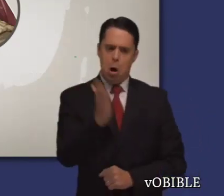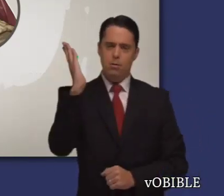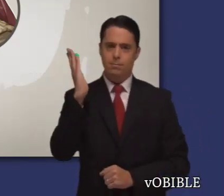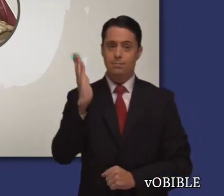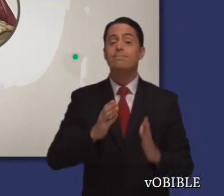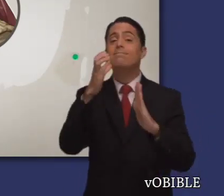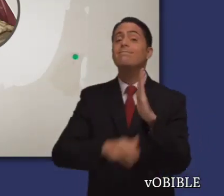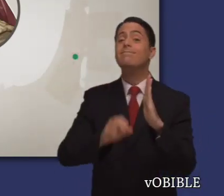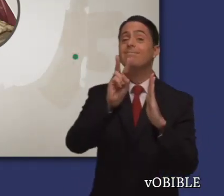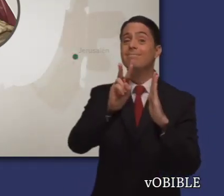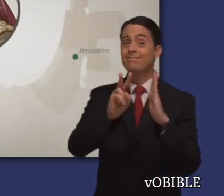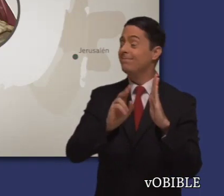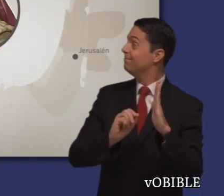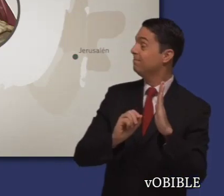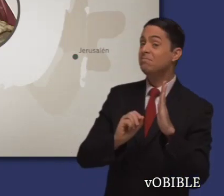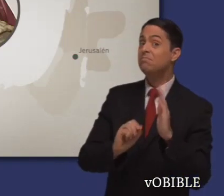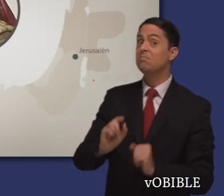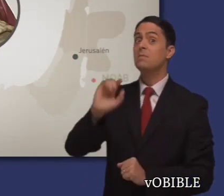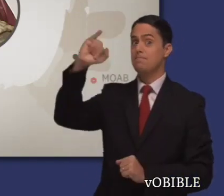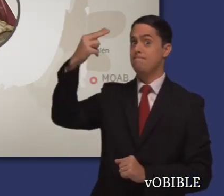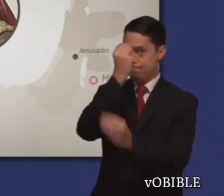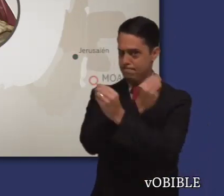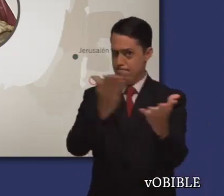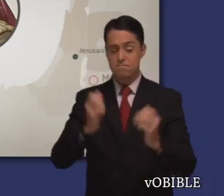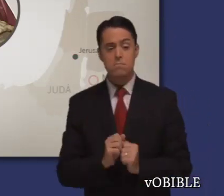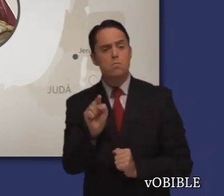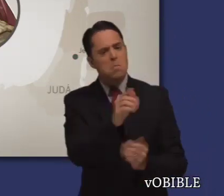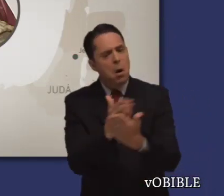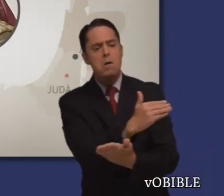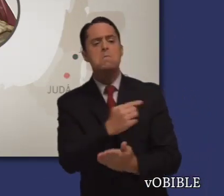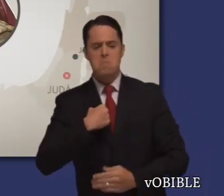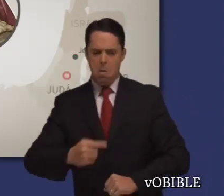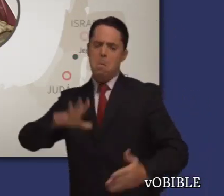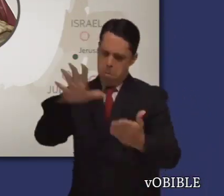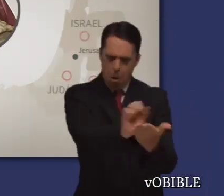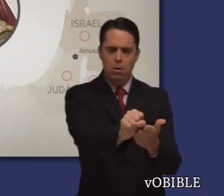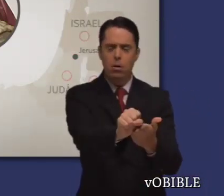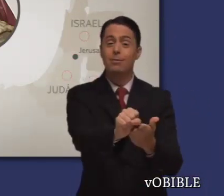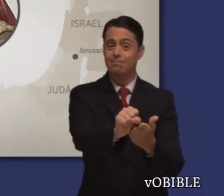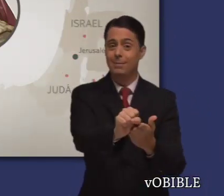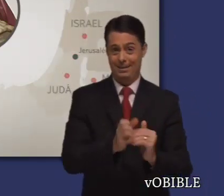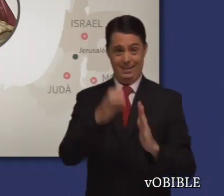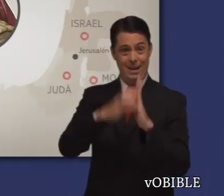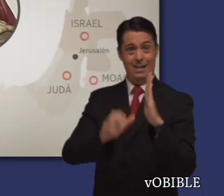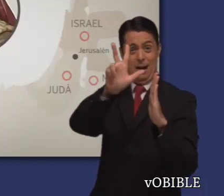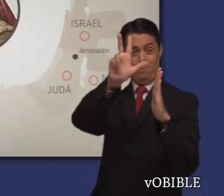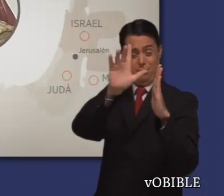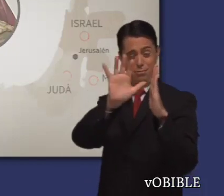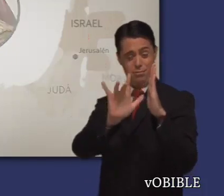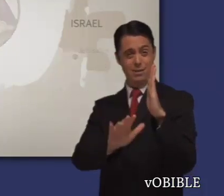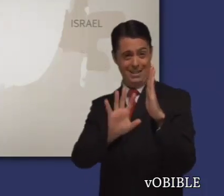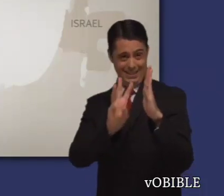En el capítulo 2, encontramos las declaraciones contra Moab, Judá y el reino norteño de diez tribus de Israel.